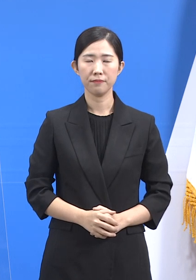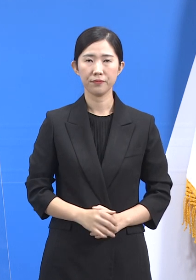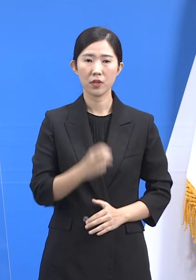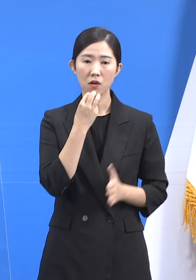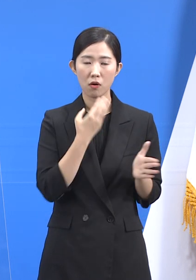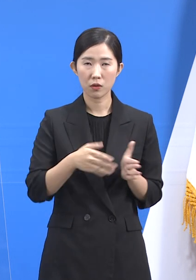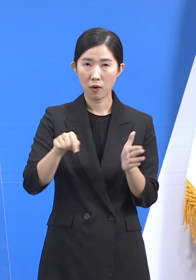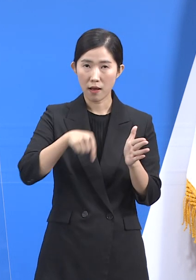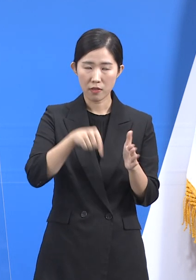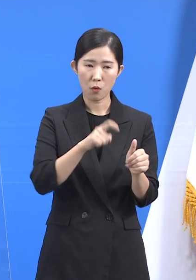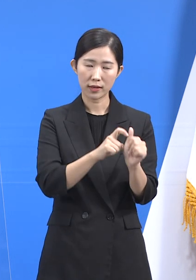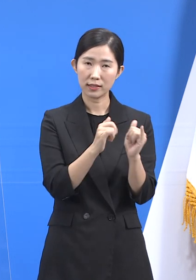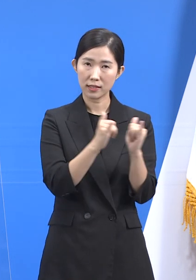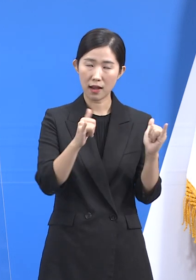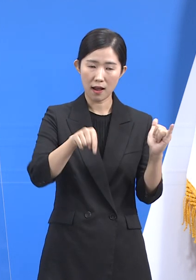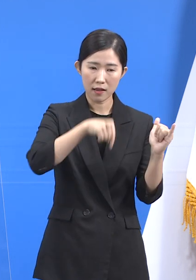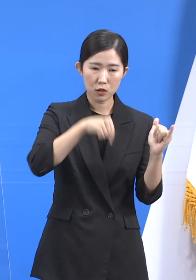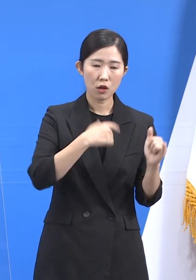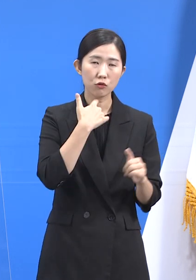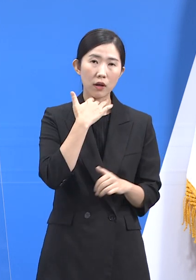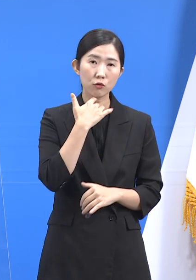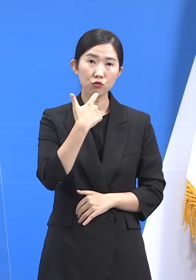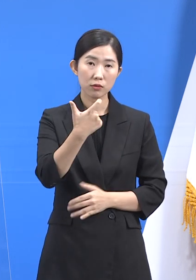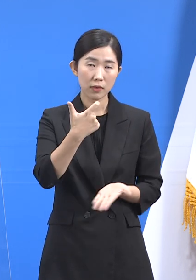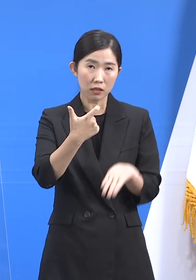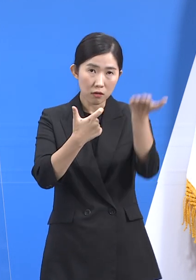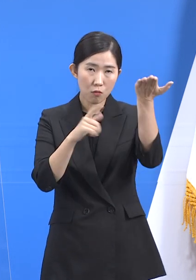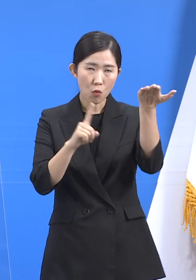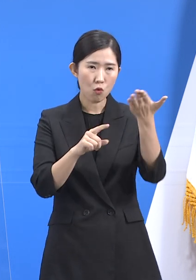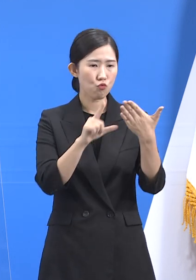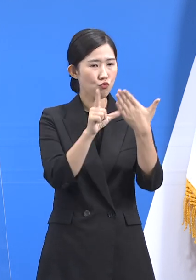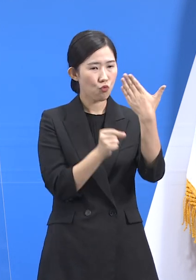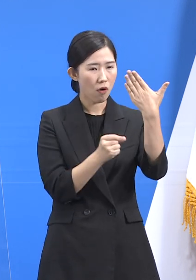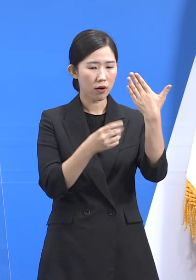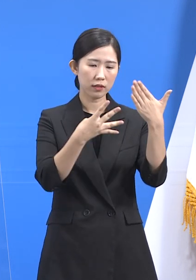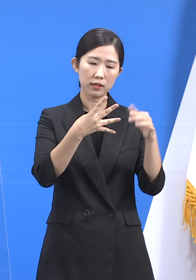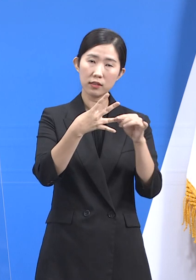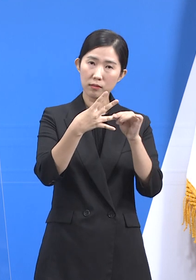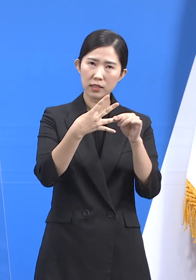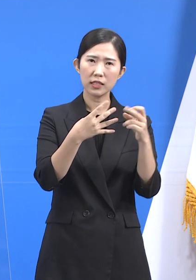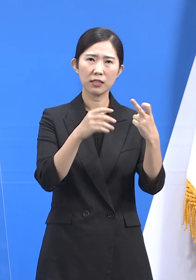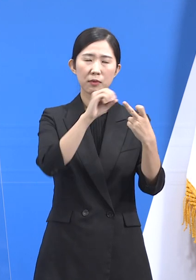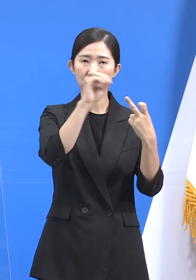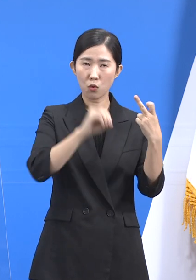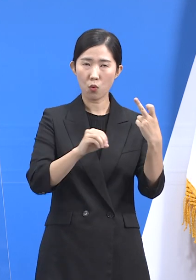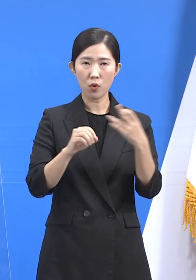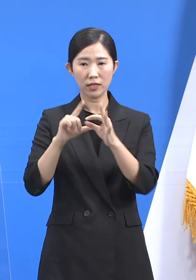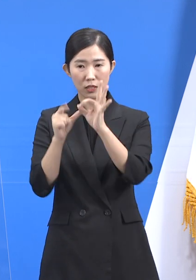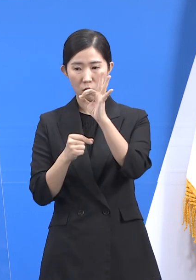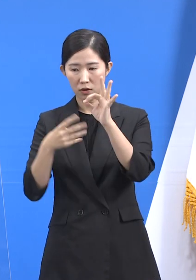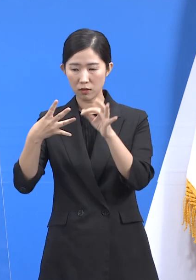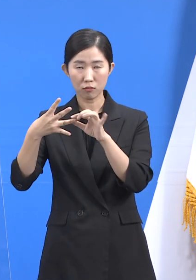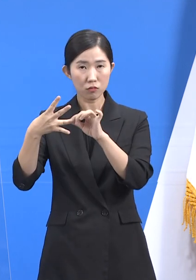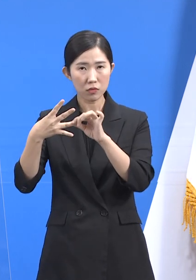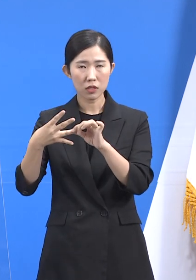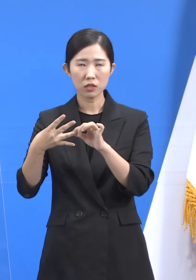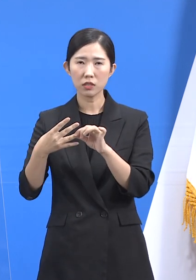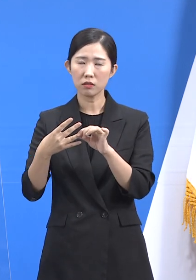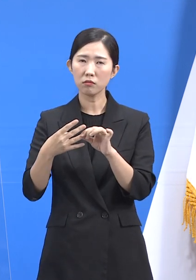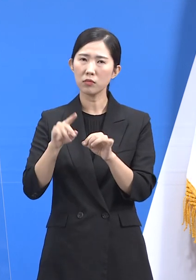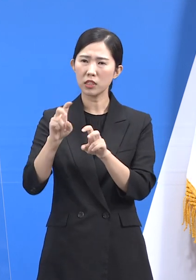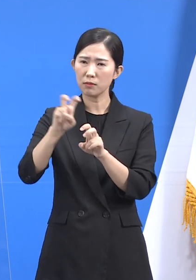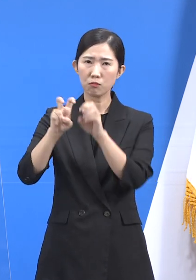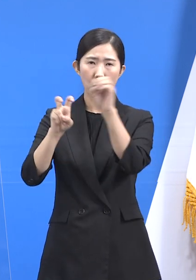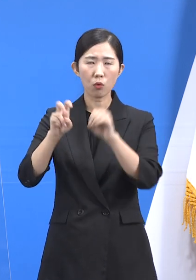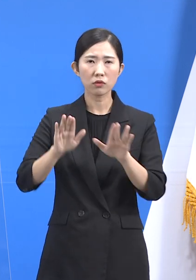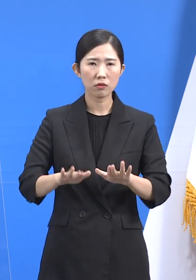도내 확진자 중 60세 이상의 비중 또한 9월 3주차의 12%에서 10월 3주차의 20%로 8% 증가해